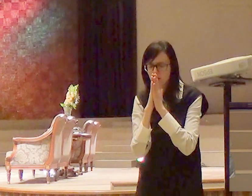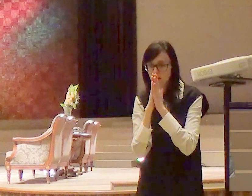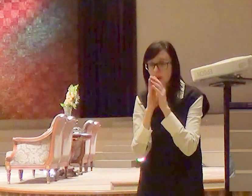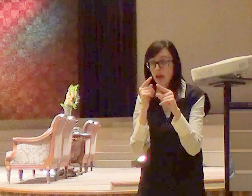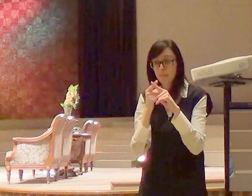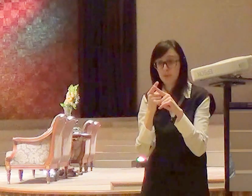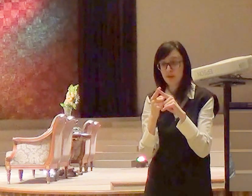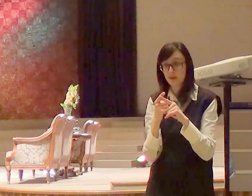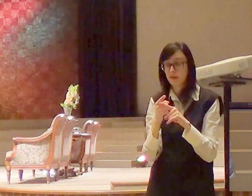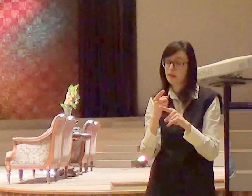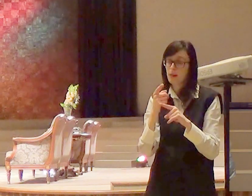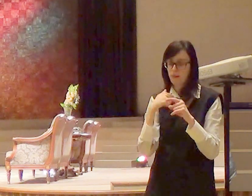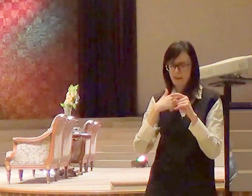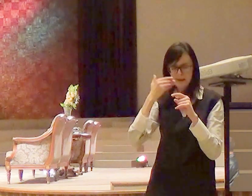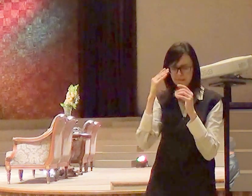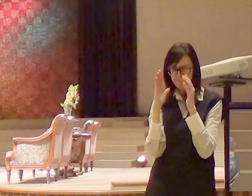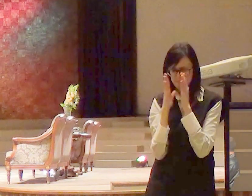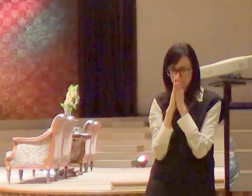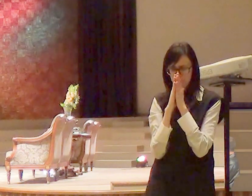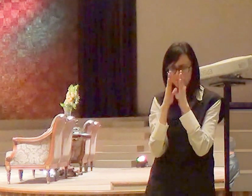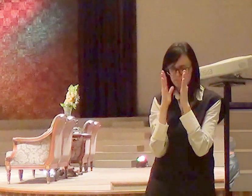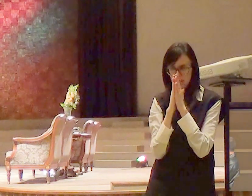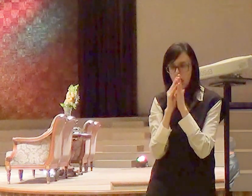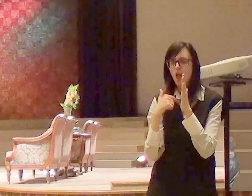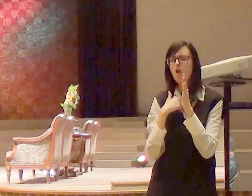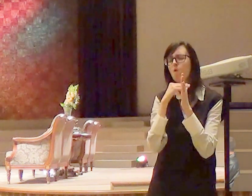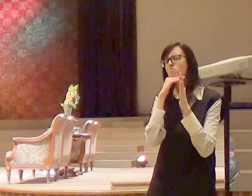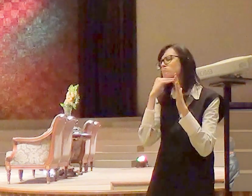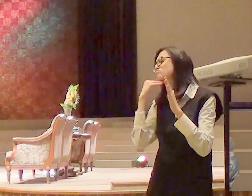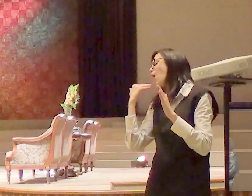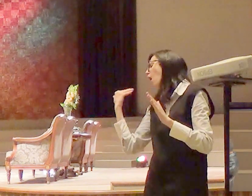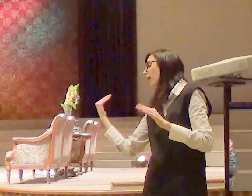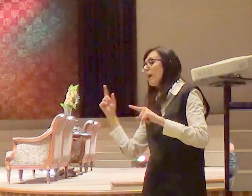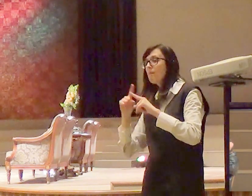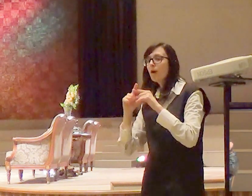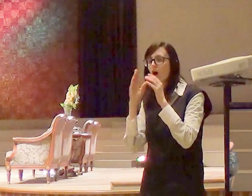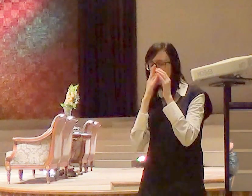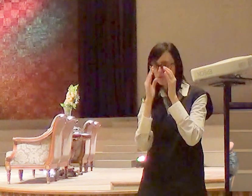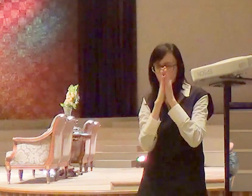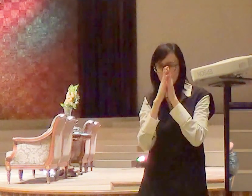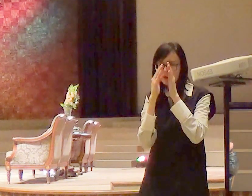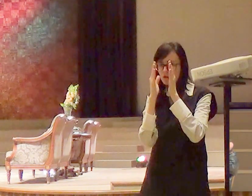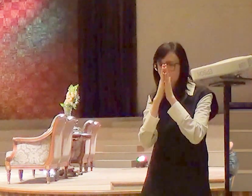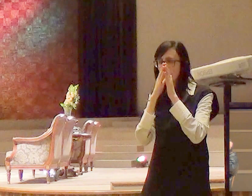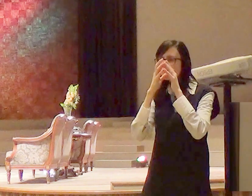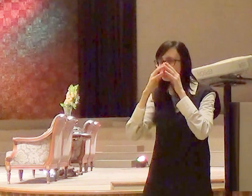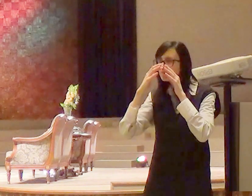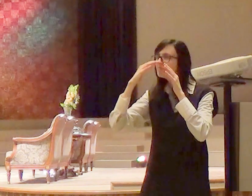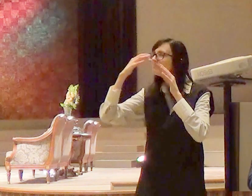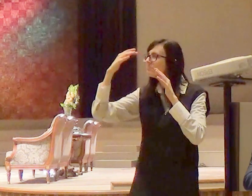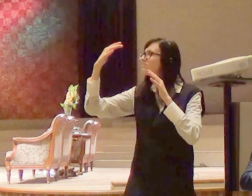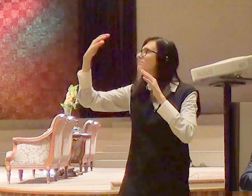foi feita continua na presença de Deus como um incenso que paira sobre um lugar